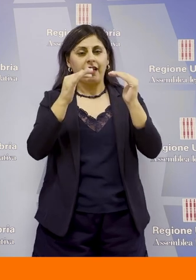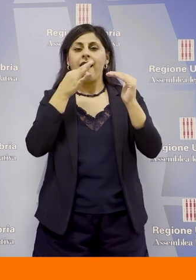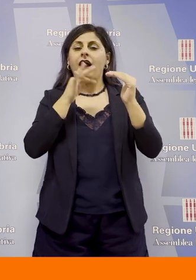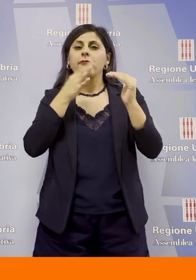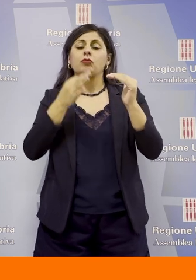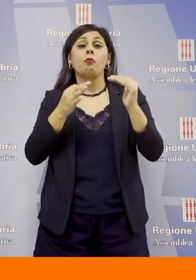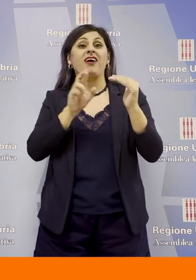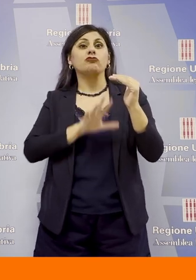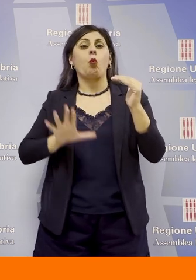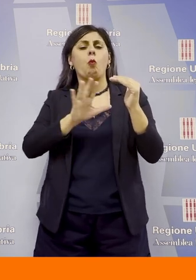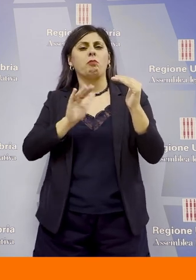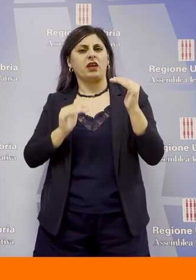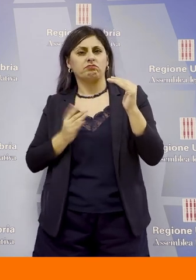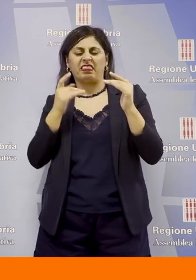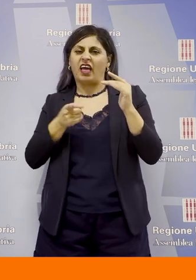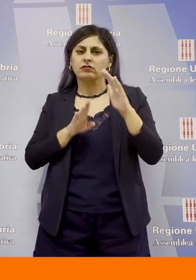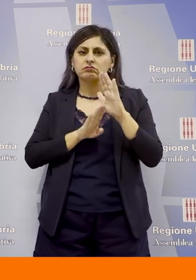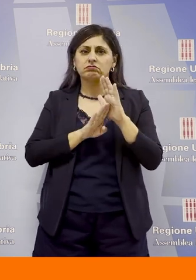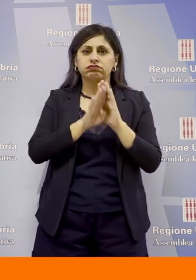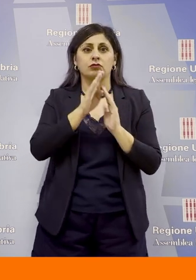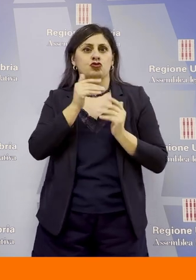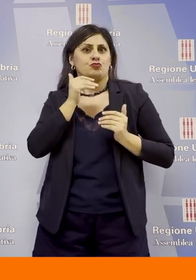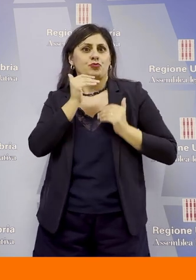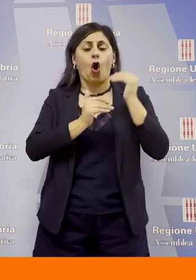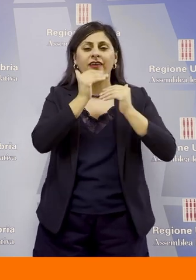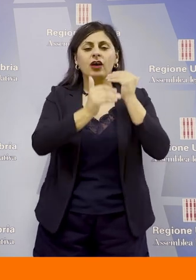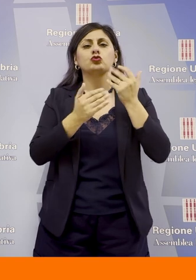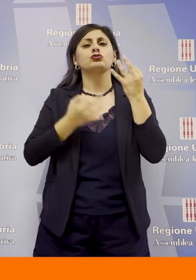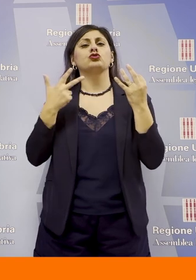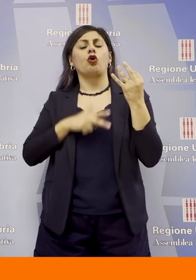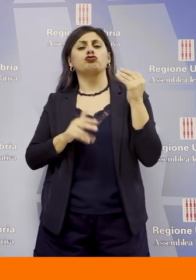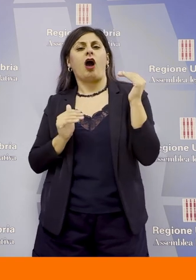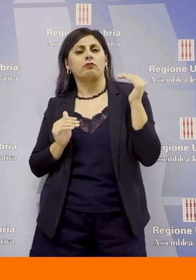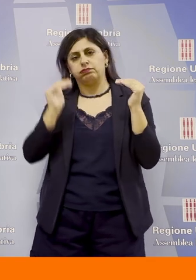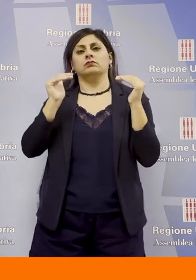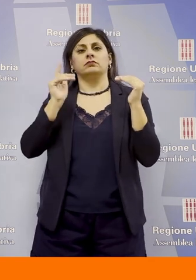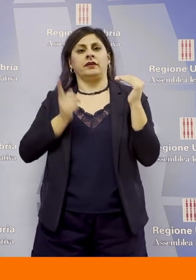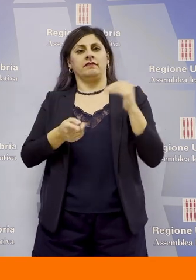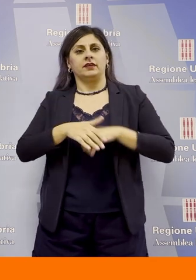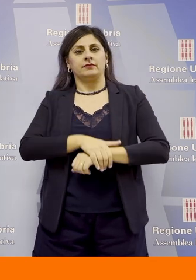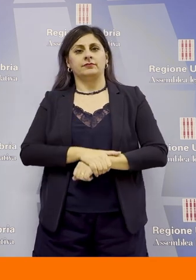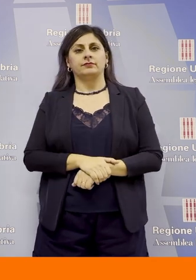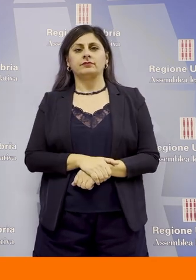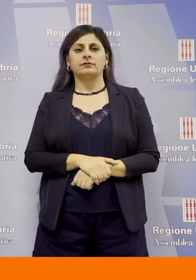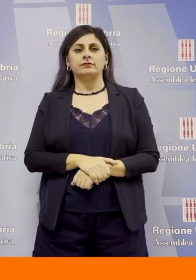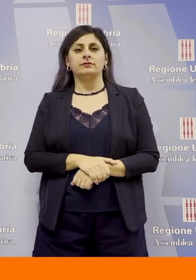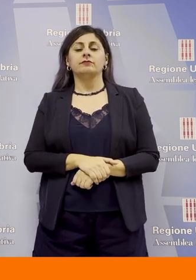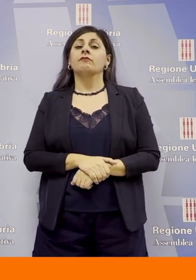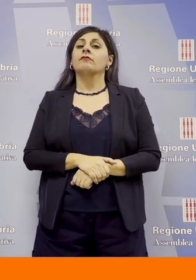nostra regione sotto il profilo del progresso e della giustizia sociale. La Commissione